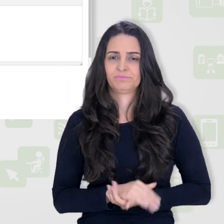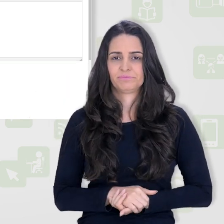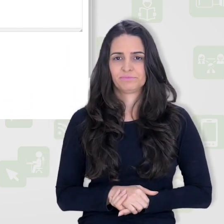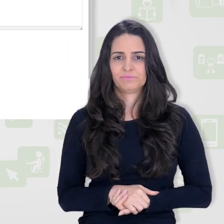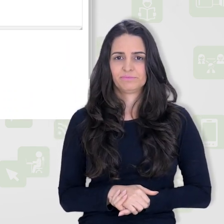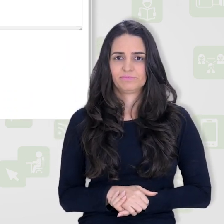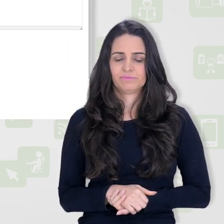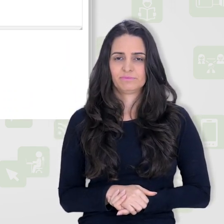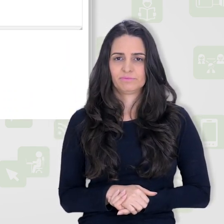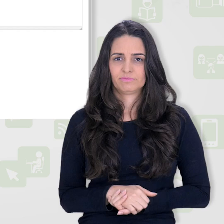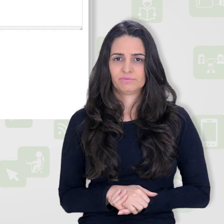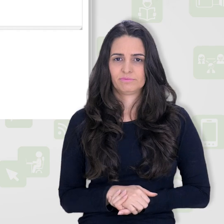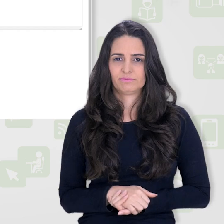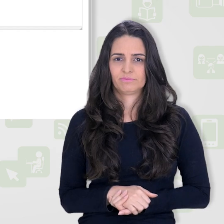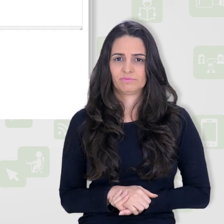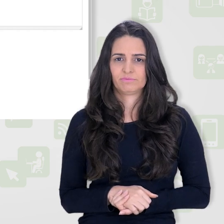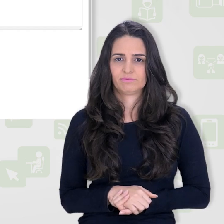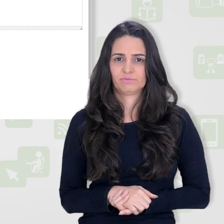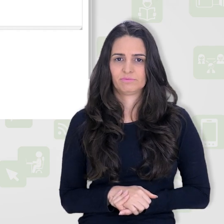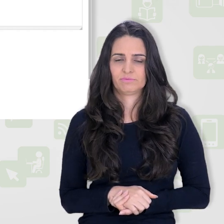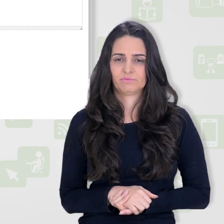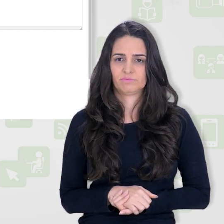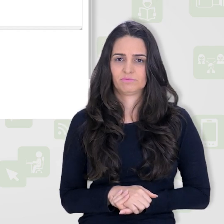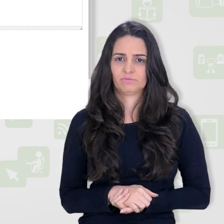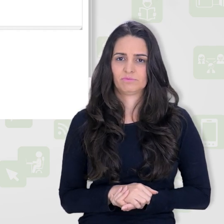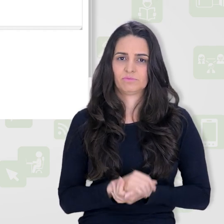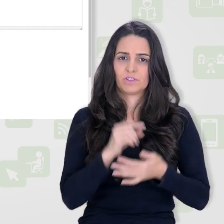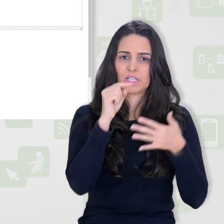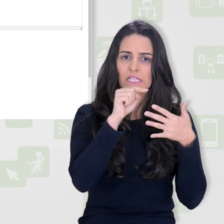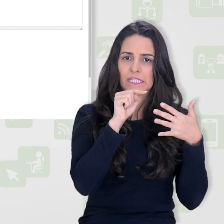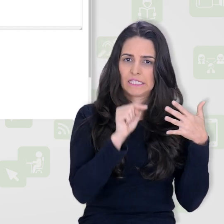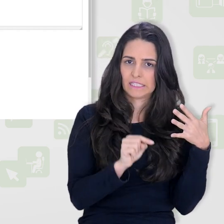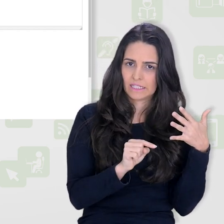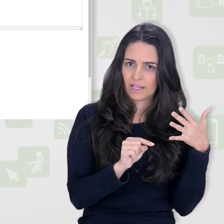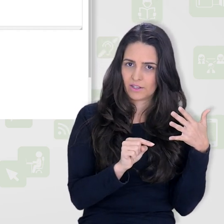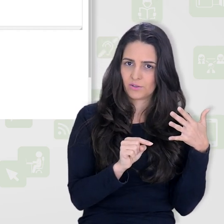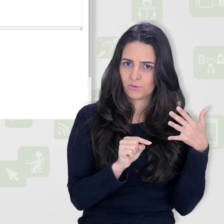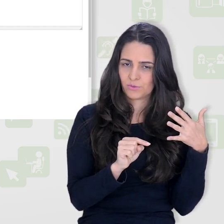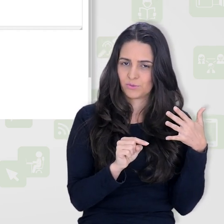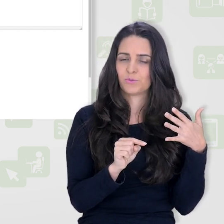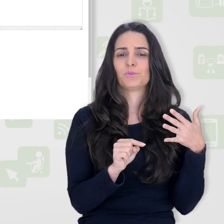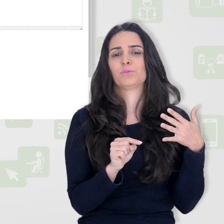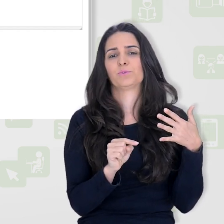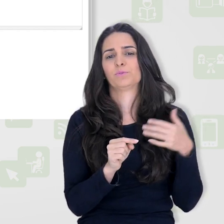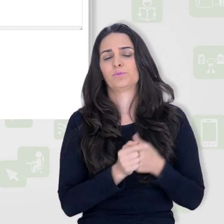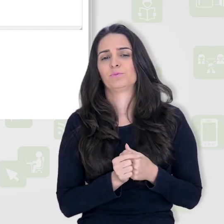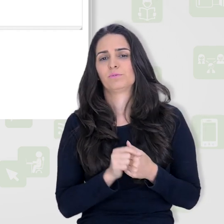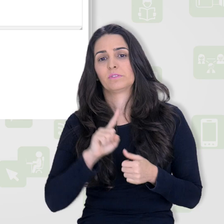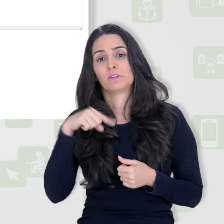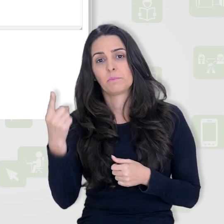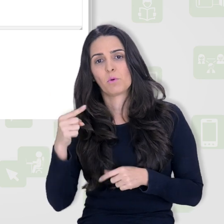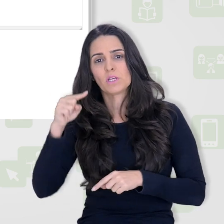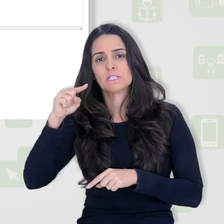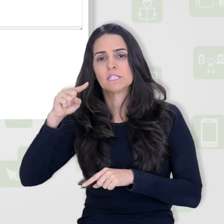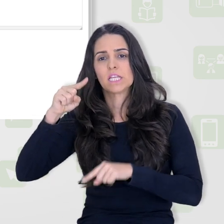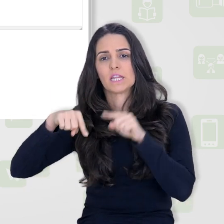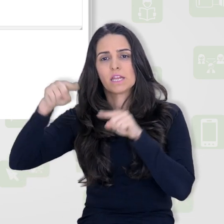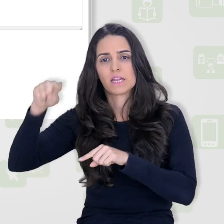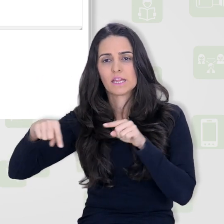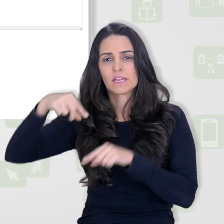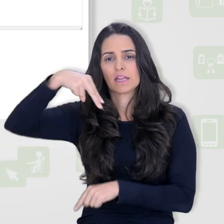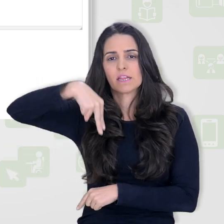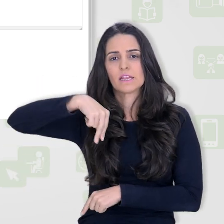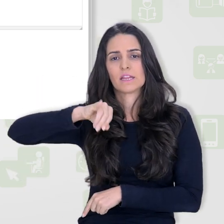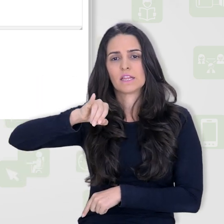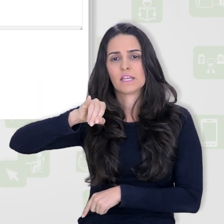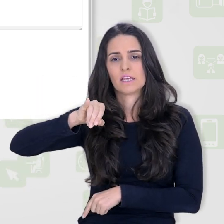colocando aqui. Posso colocar critérios e níveis. Então, critérios eu vou colocar o primeiro e aí